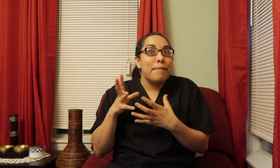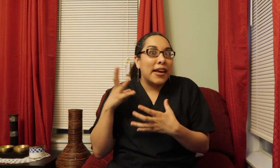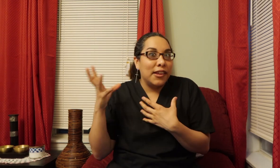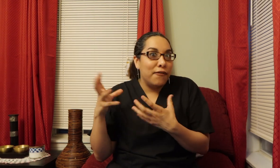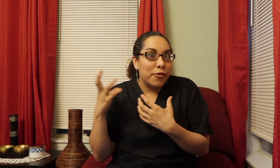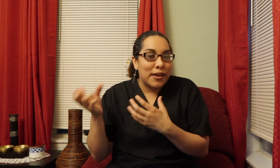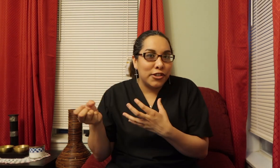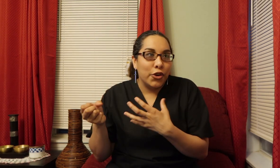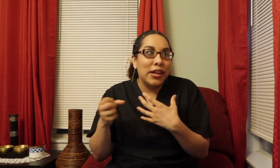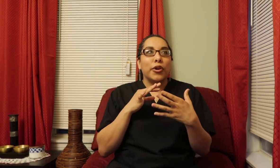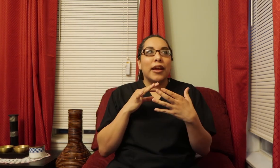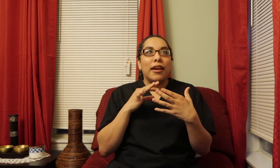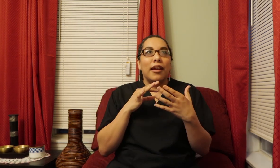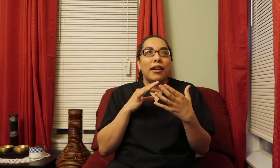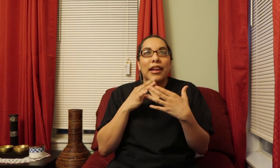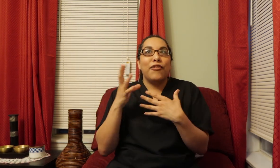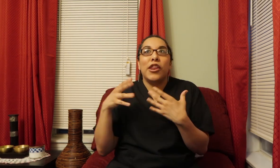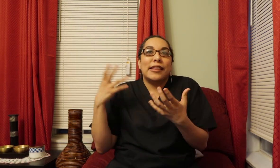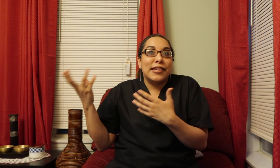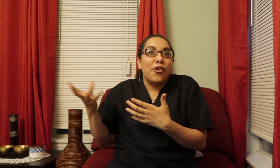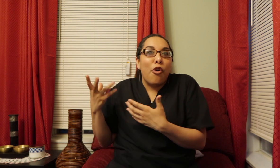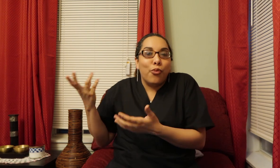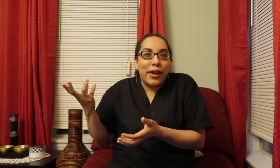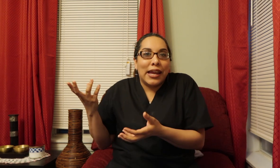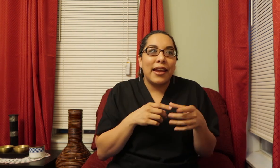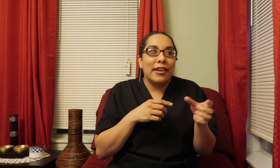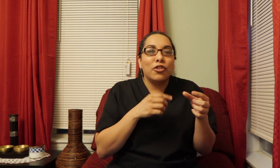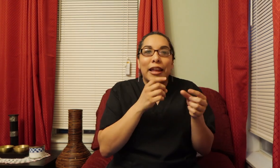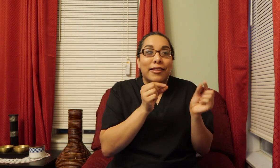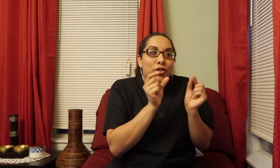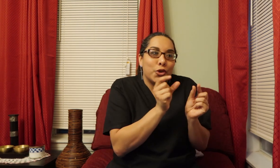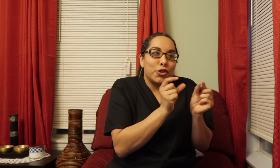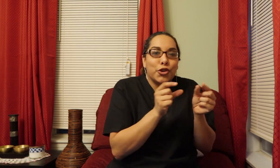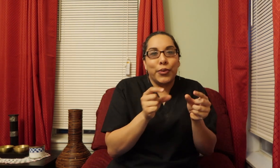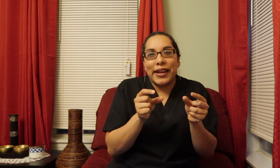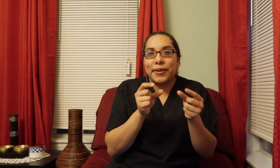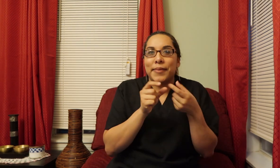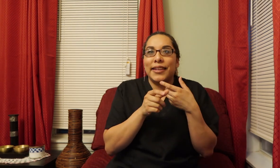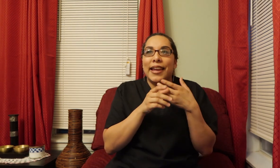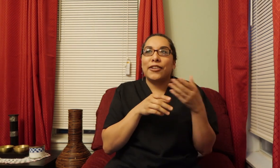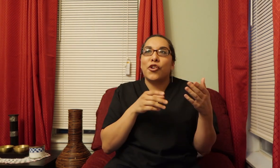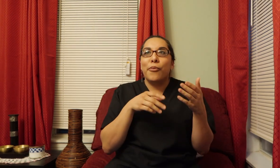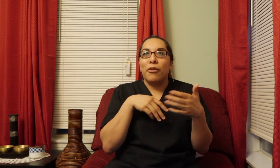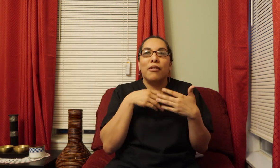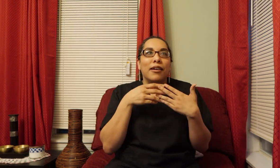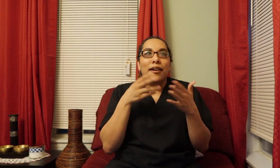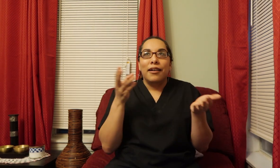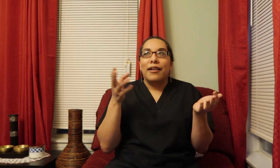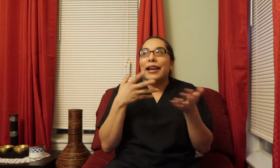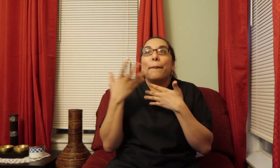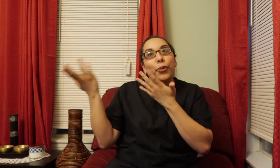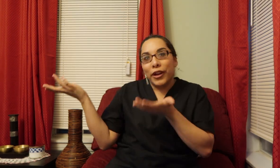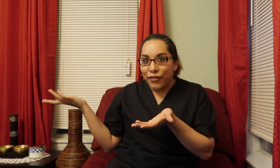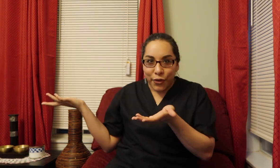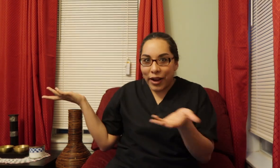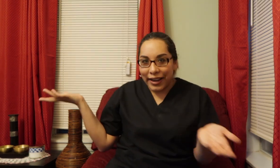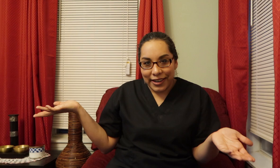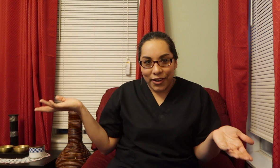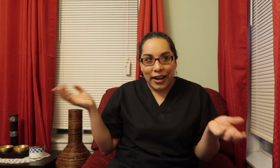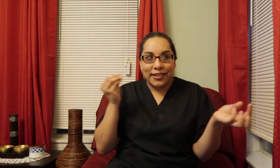Más información Porque Like if you didn't See the whole week Eso es like The short short recap Se me hace que Es como Like a preview Kind of deal Like